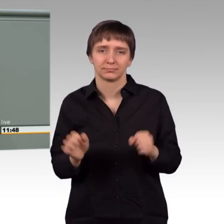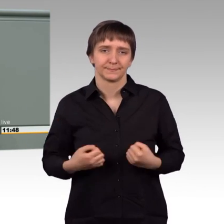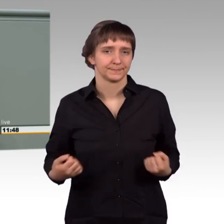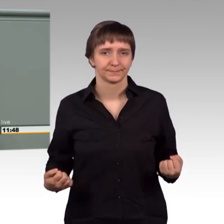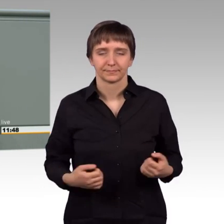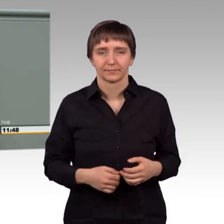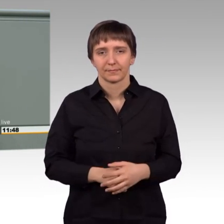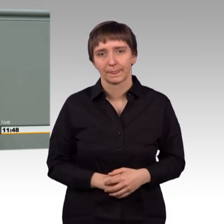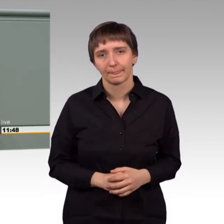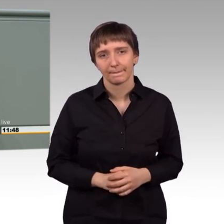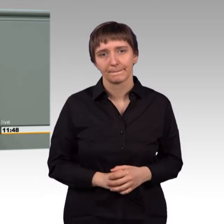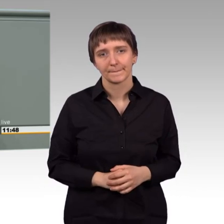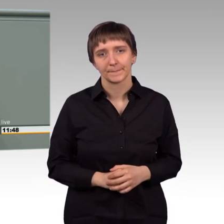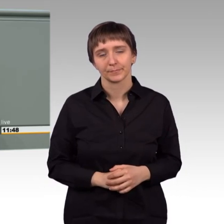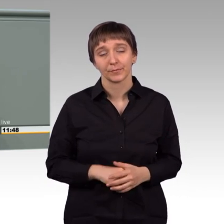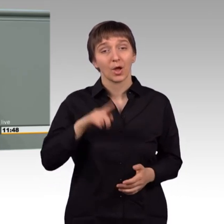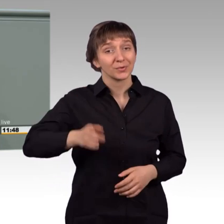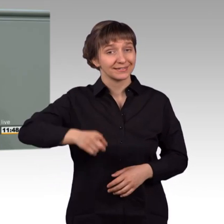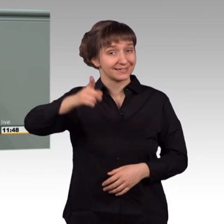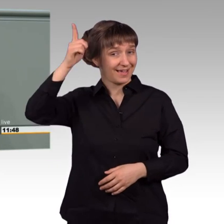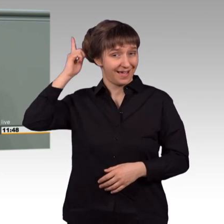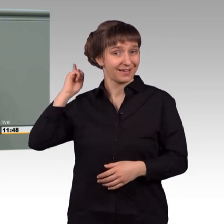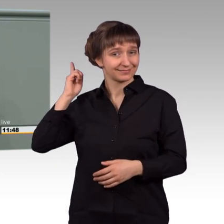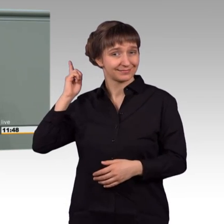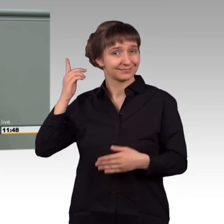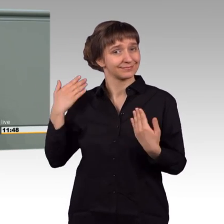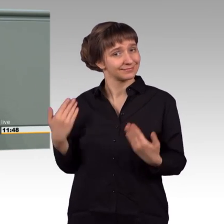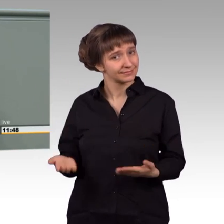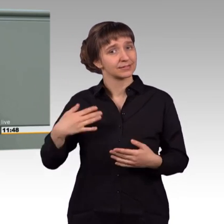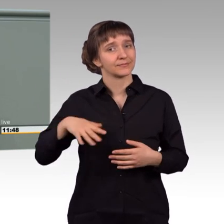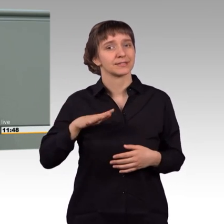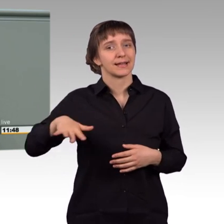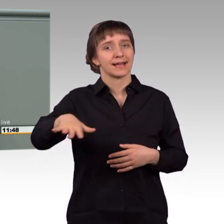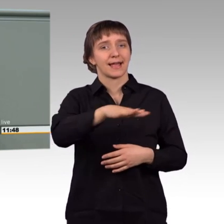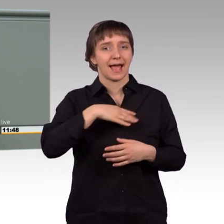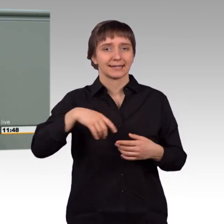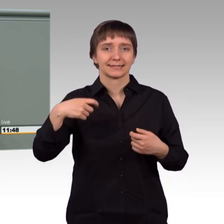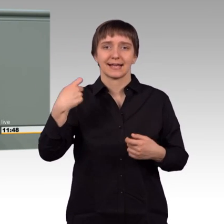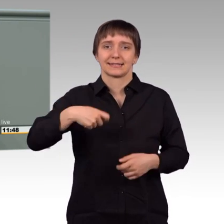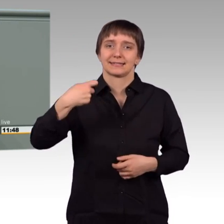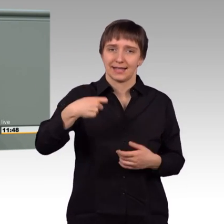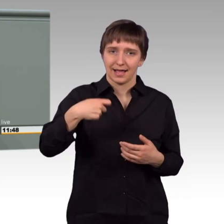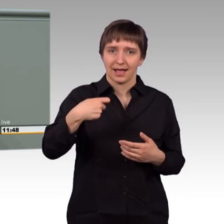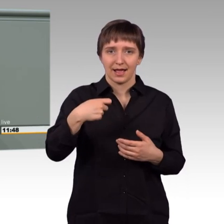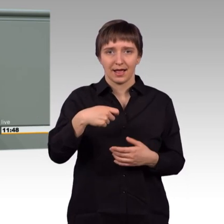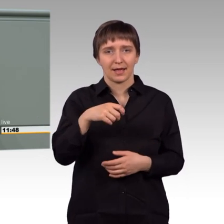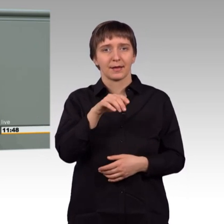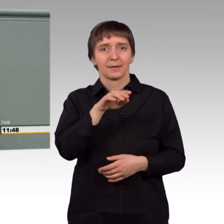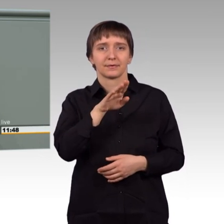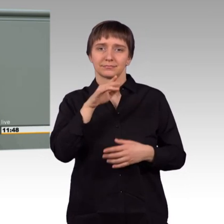Vor 100 Jahren ist von Reichskanzler Betmann Hollweg das Wort überliefert, die Türkei müsse